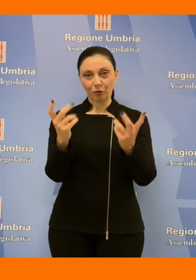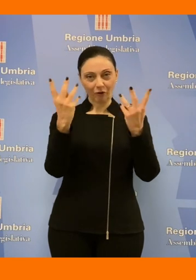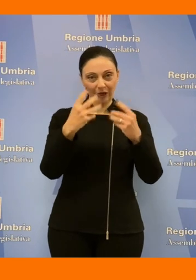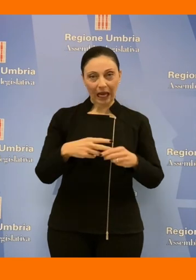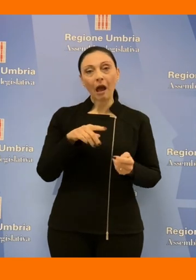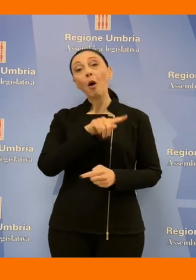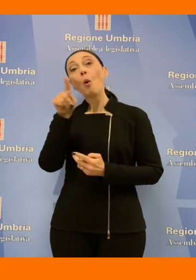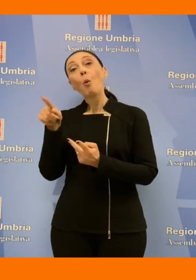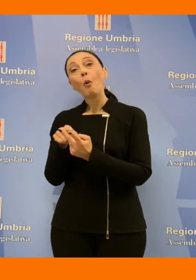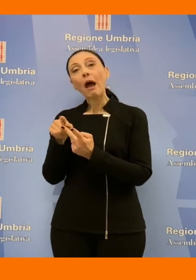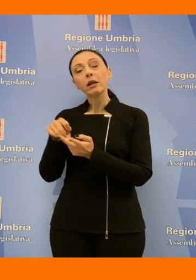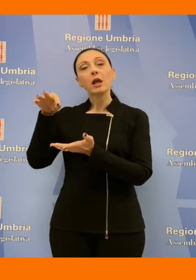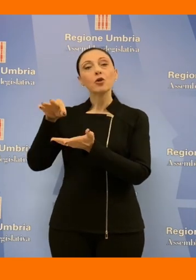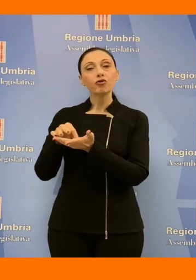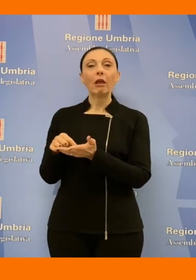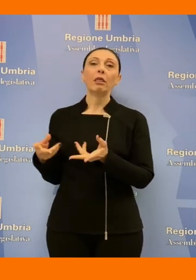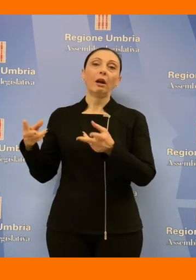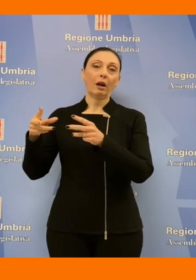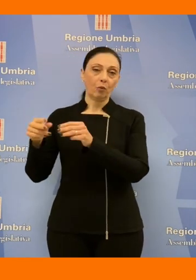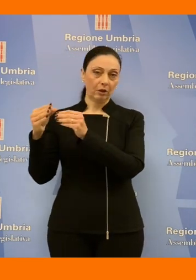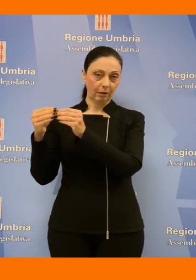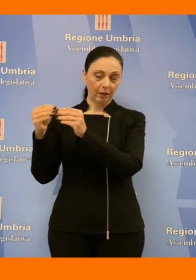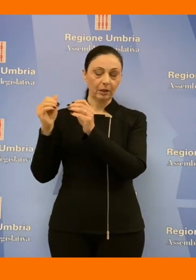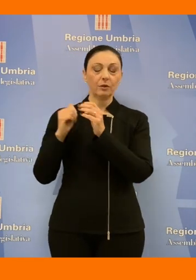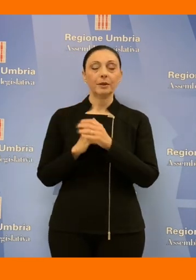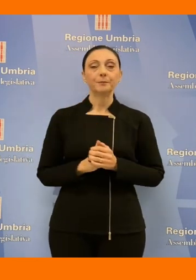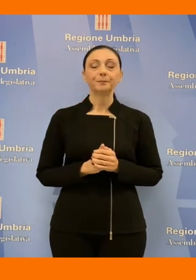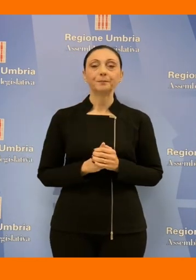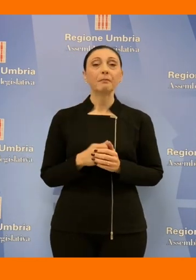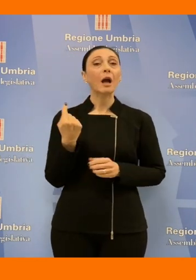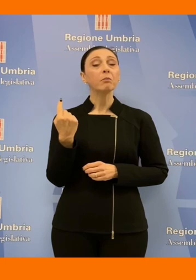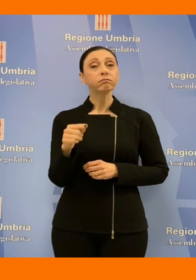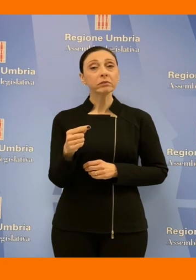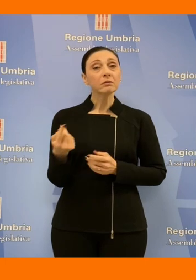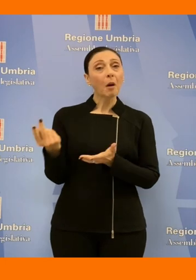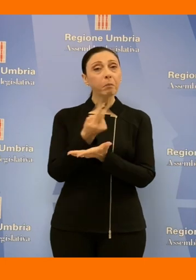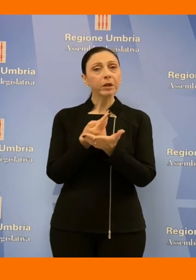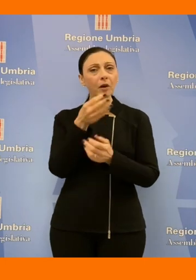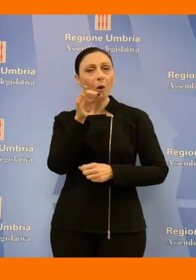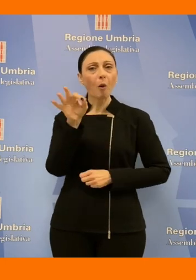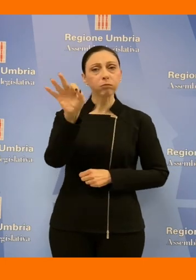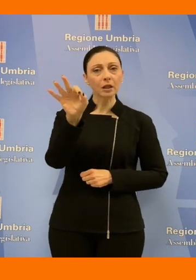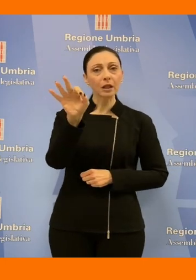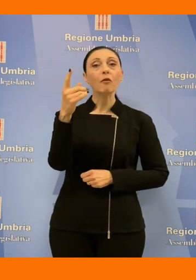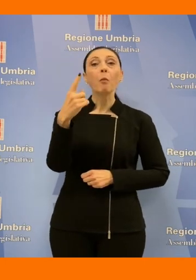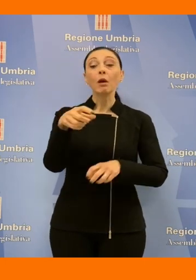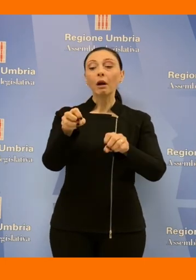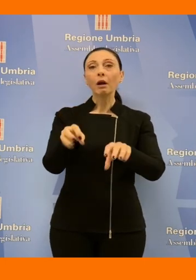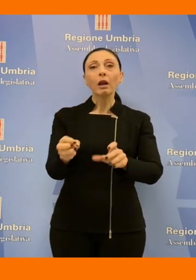centri di riuso e riparazione. Questo è un piano finalizzato a produrre rifiuti per alimentare